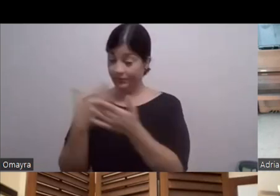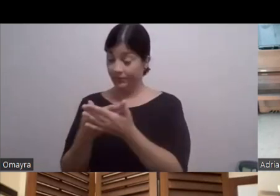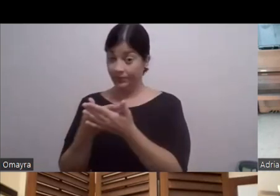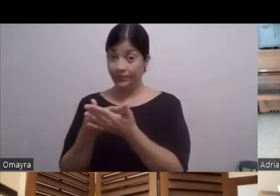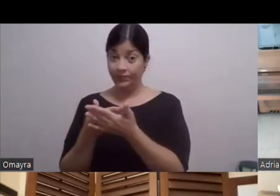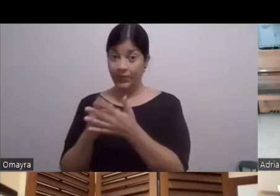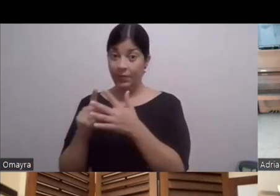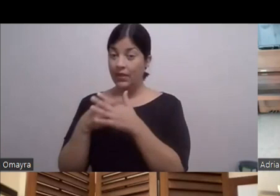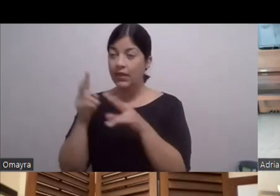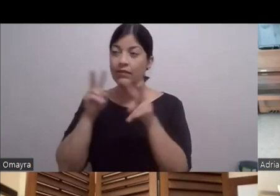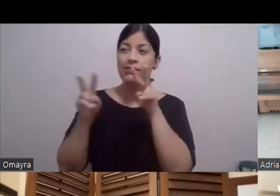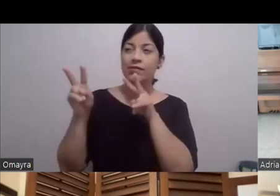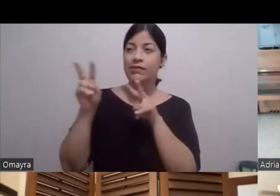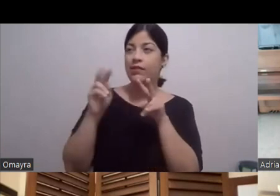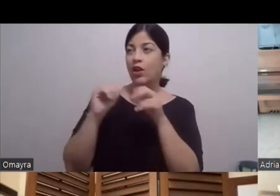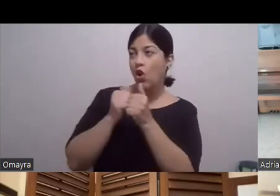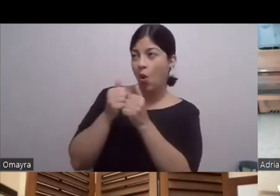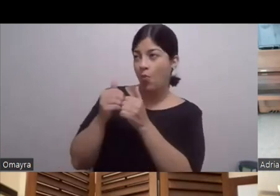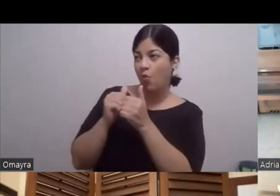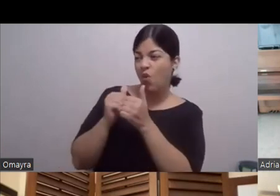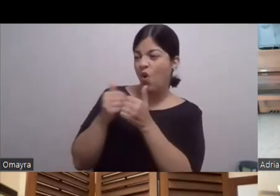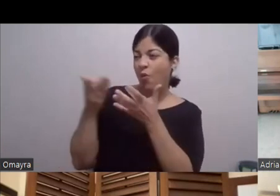¿Cómo es este director? ¿Cómo son la gente de producción? ¿Cómo trabajan?